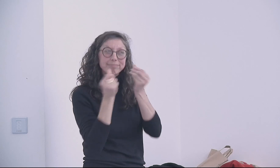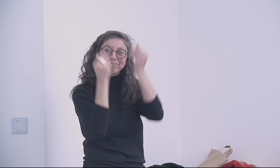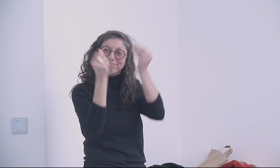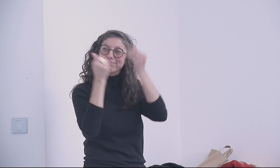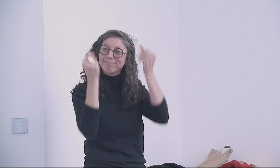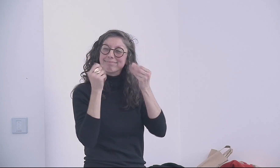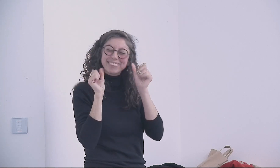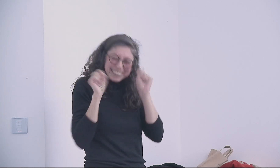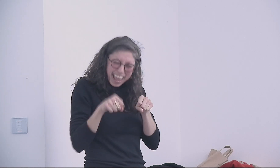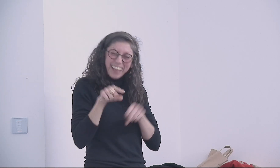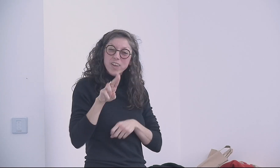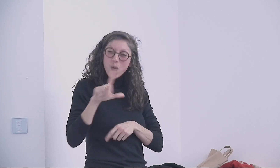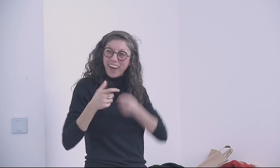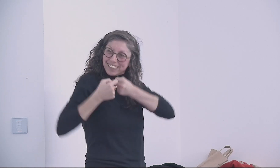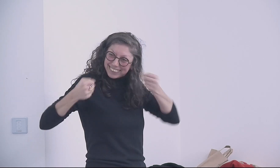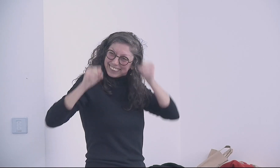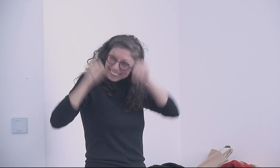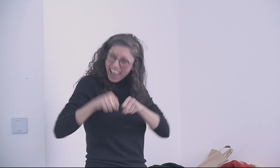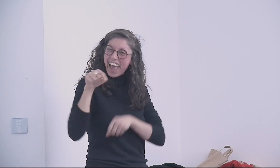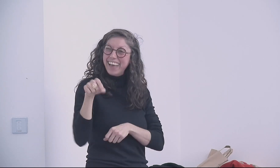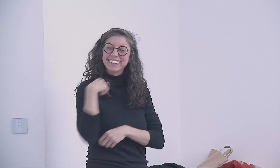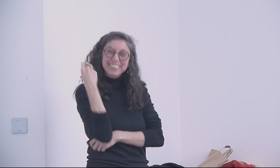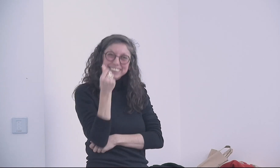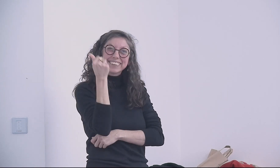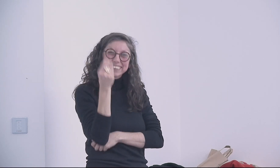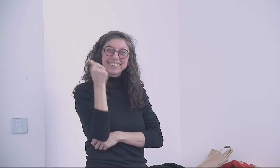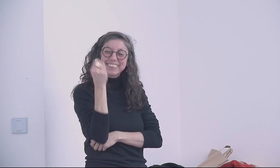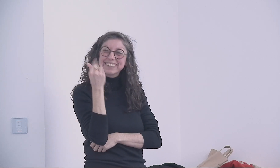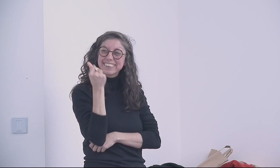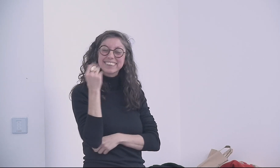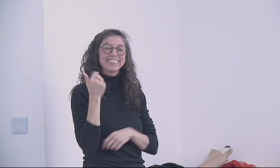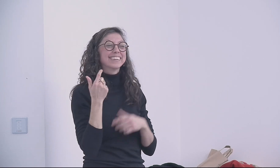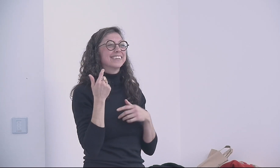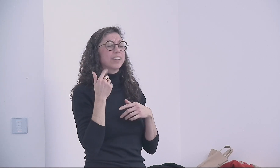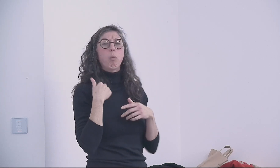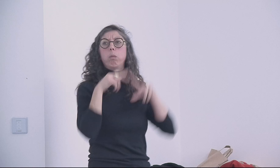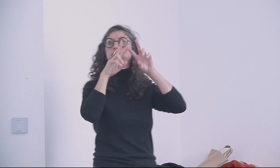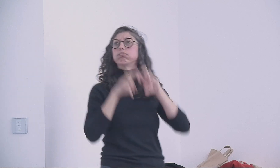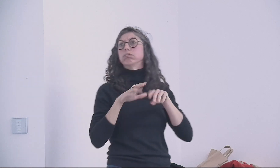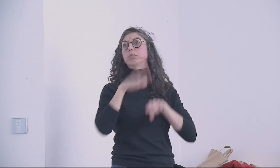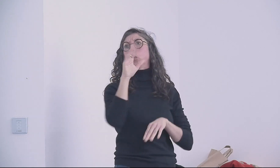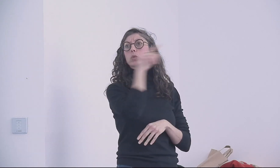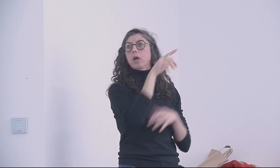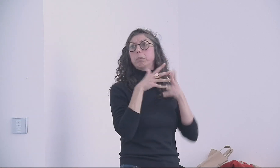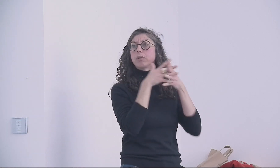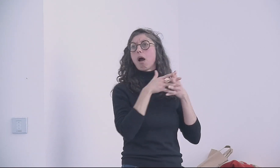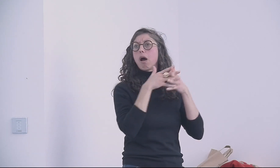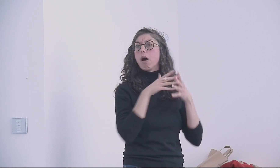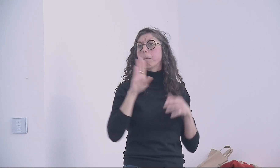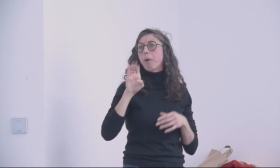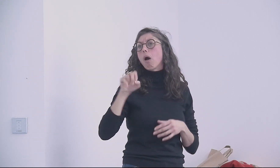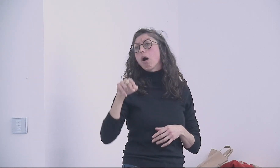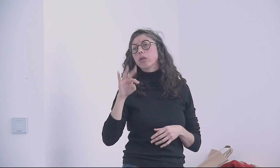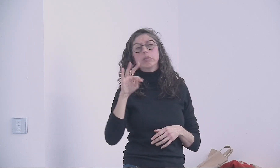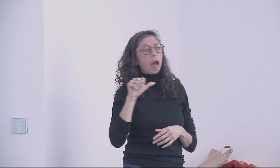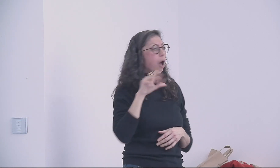Je trouvais ça effectivement intéressant, mais je sentais qu'on pouvait encore approfondir cette notion d'unité lexicale au travers de ces